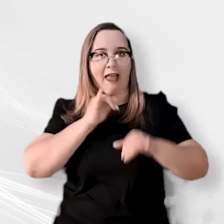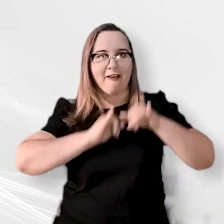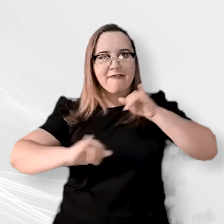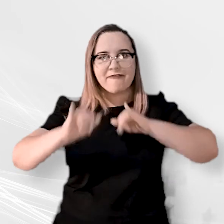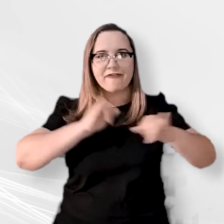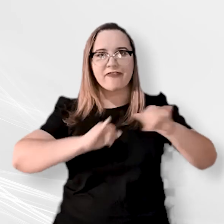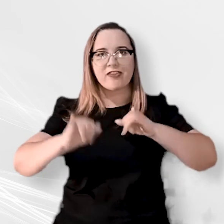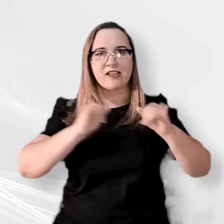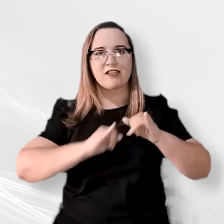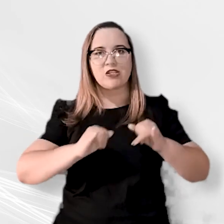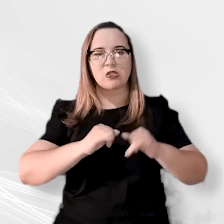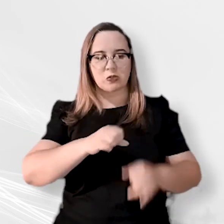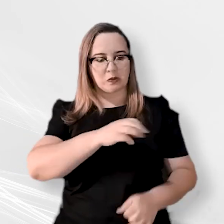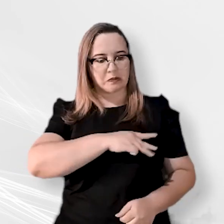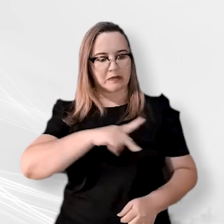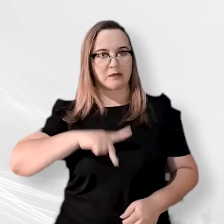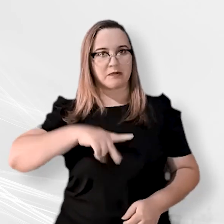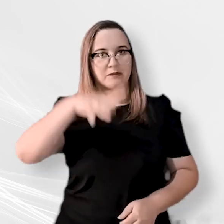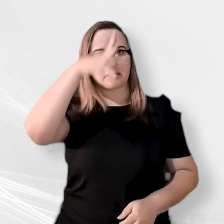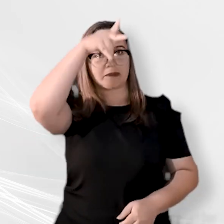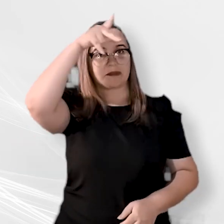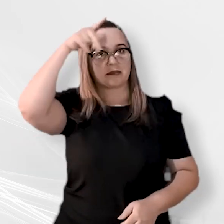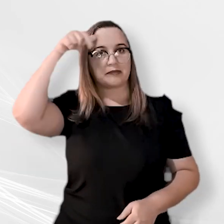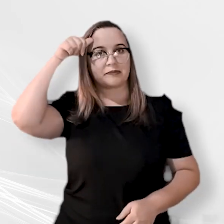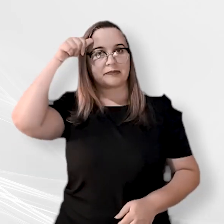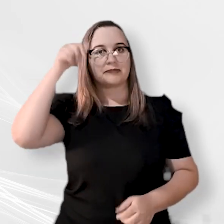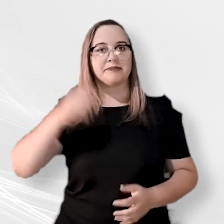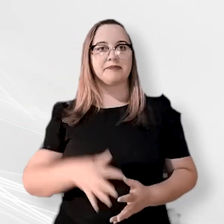foi um conteúdo do Ministério Público do Estado de Mato Grosso.